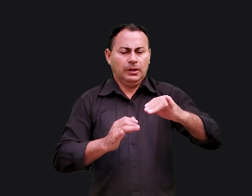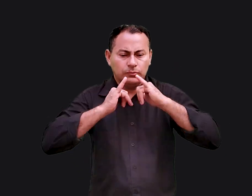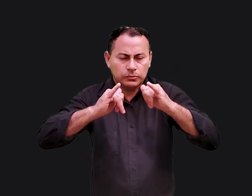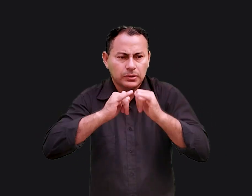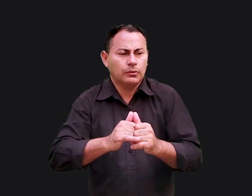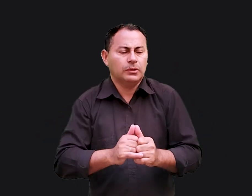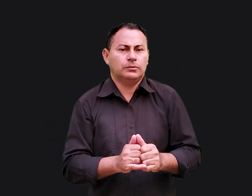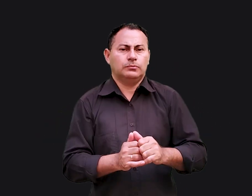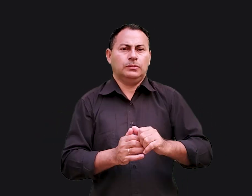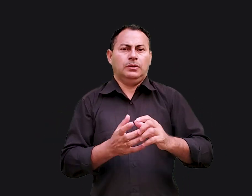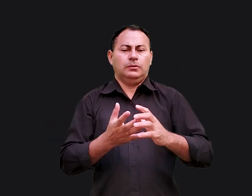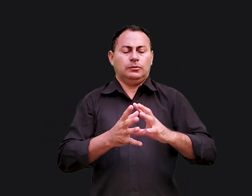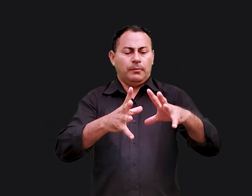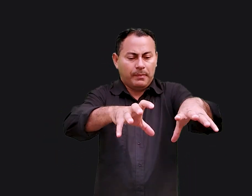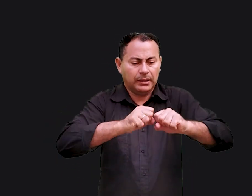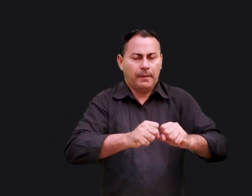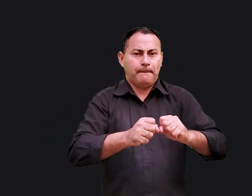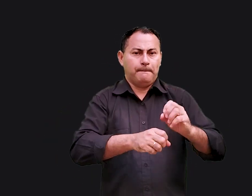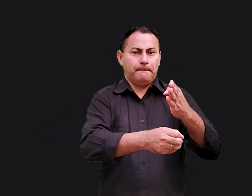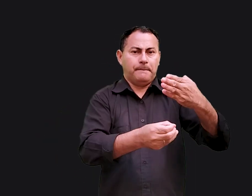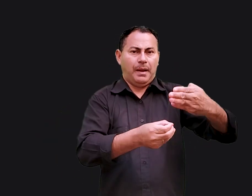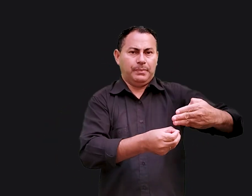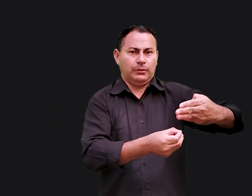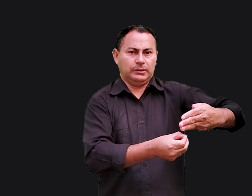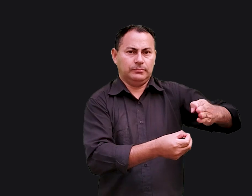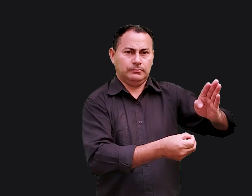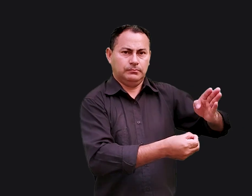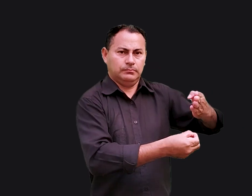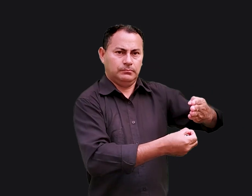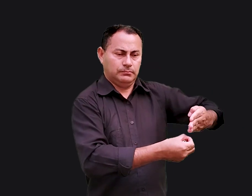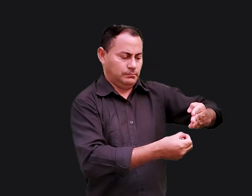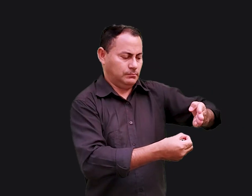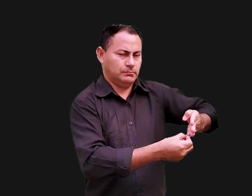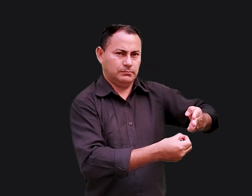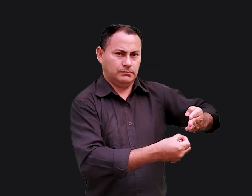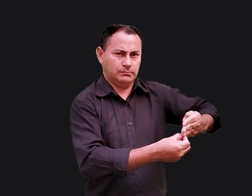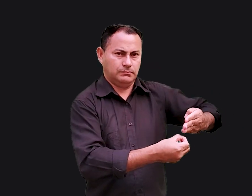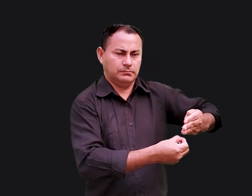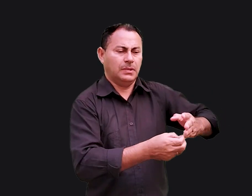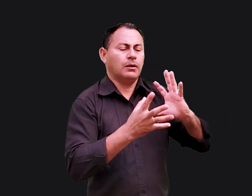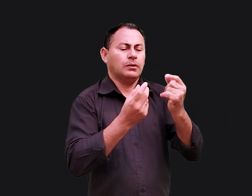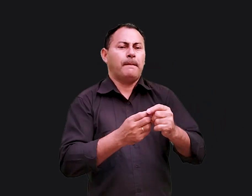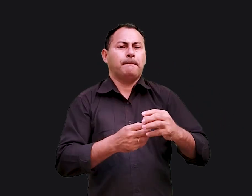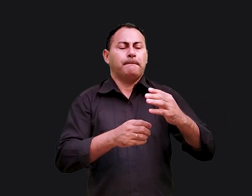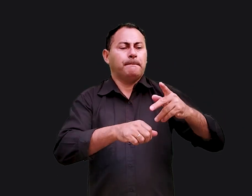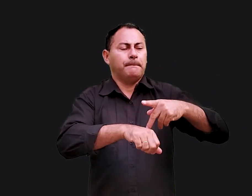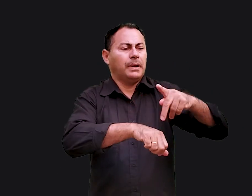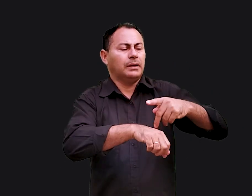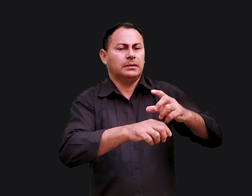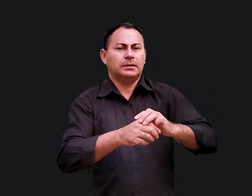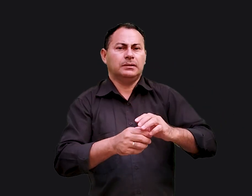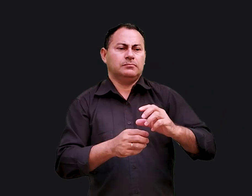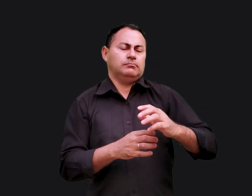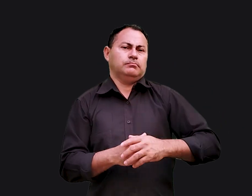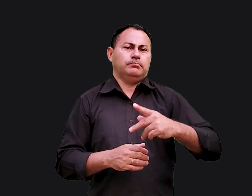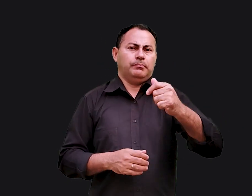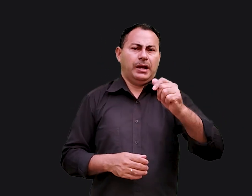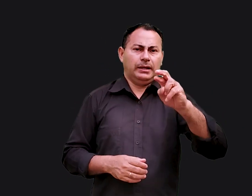Jerusalém foi tomada pela Babilônia. Jerusalém não foi derrubada da noite para o dia, como aconteceu com Paris e Singapura